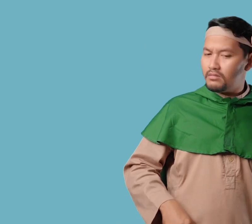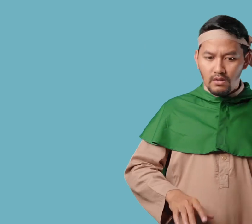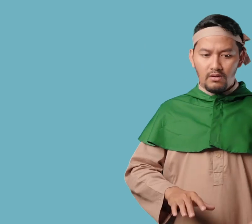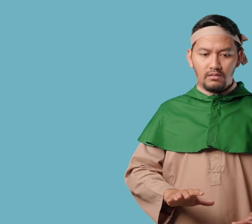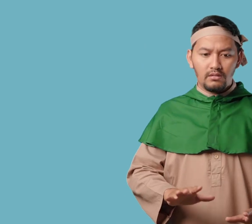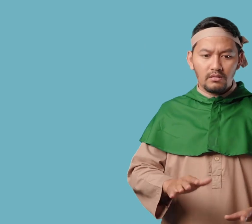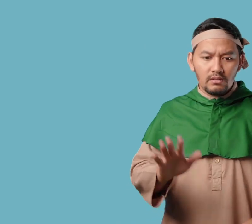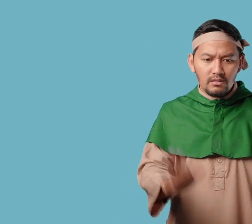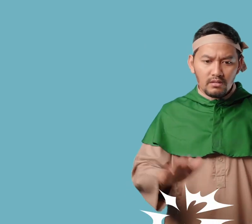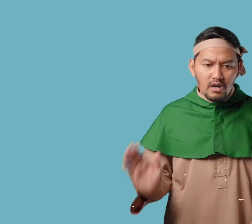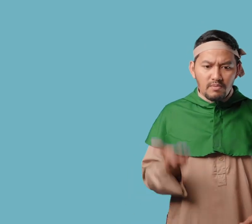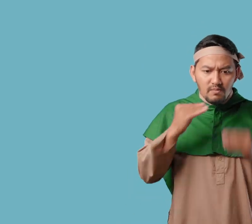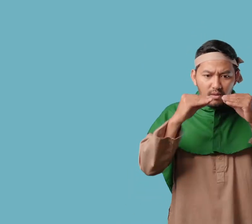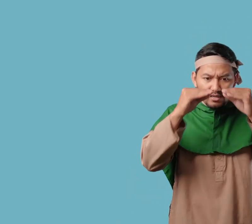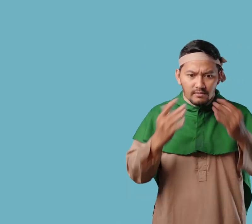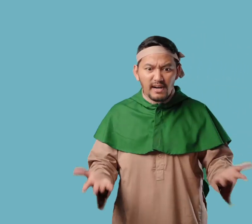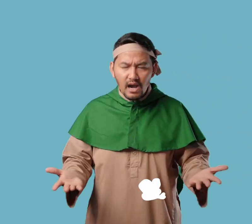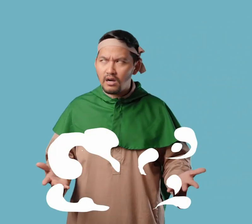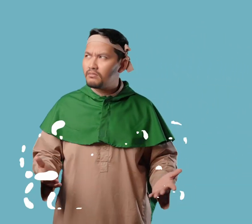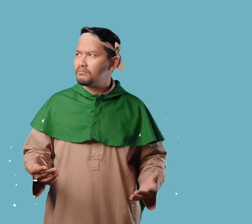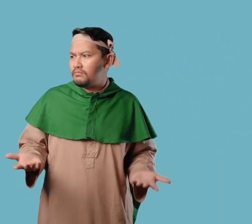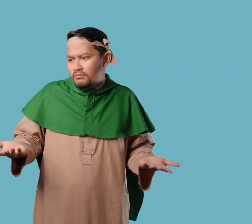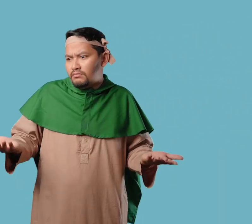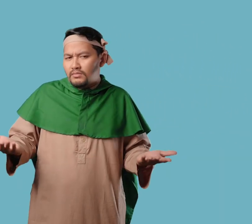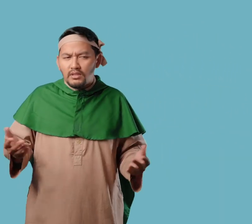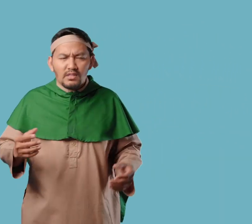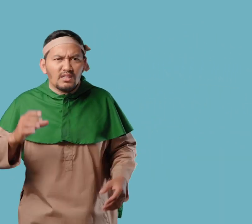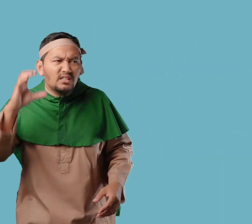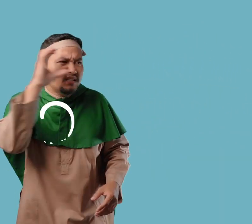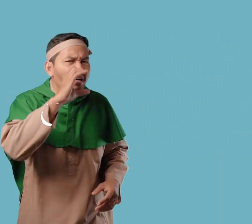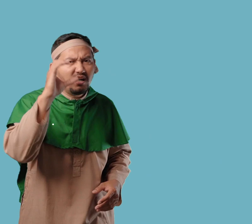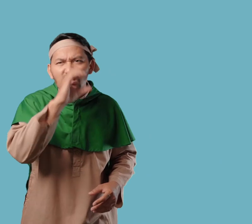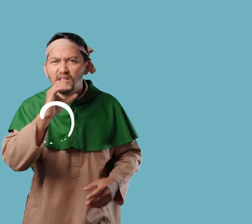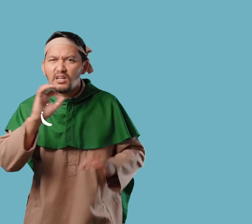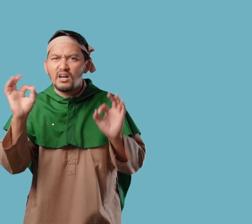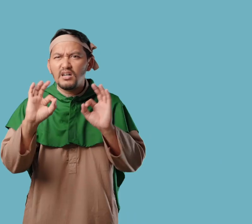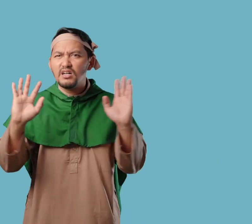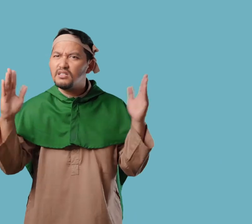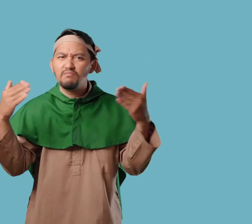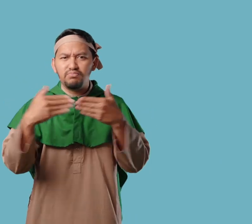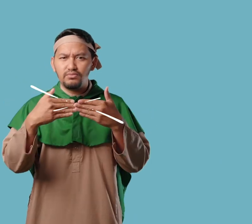mencarinya Tapi atas perlindungan Allah Kaum Quraysh tidak menemukan Nabi Muhammad